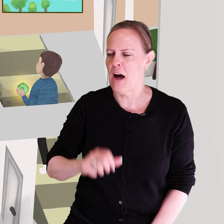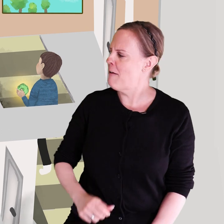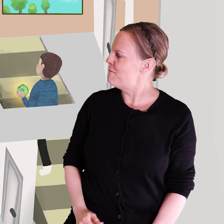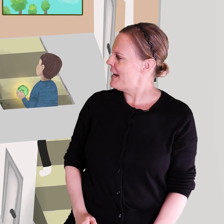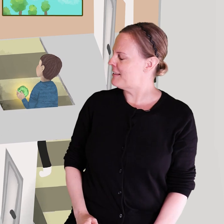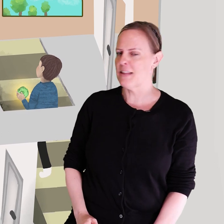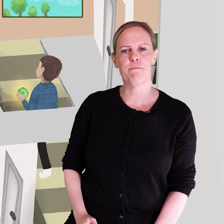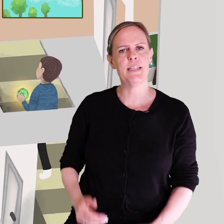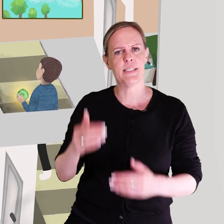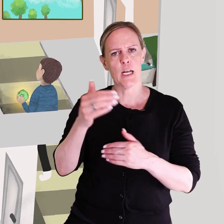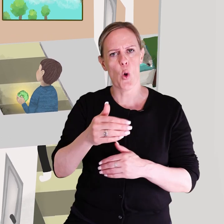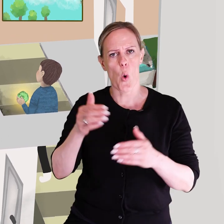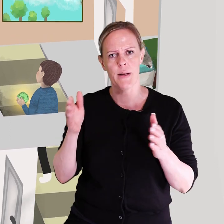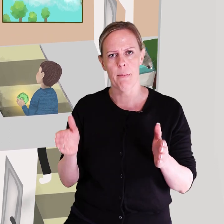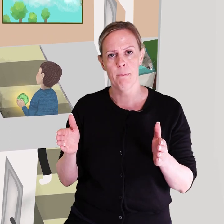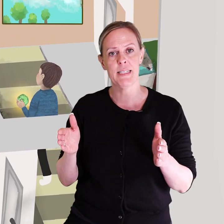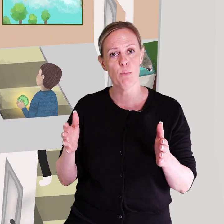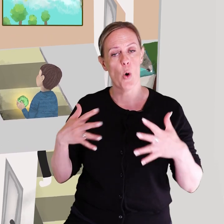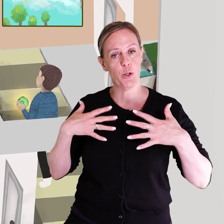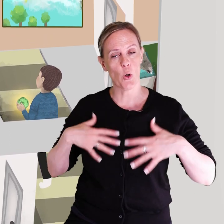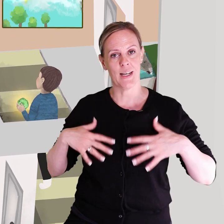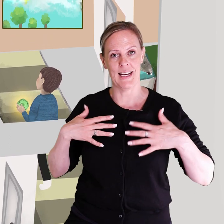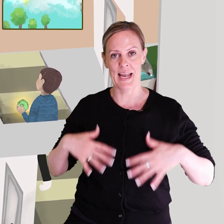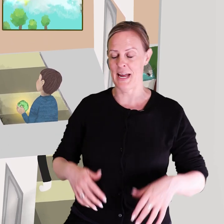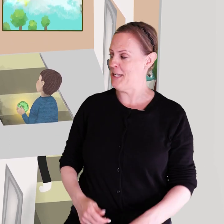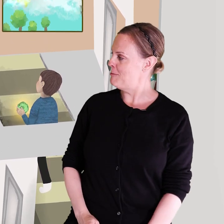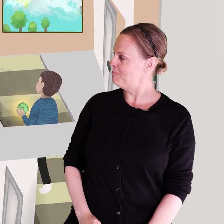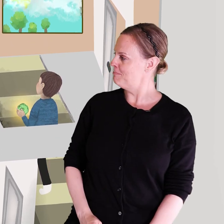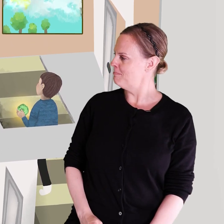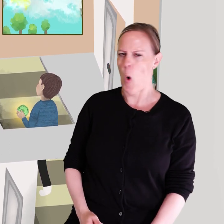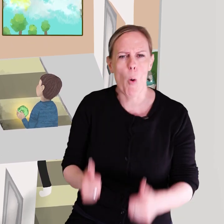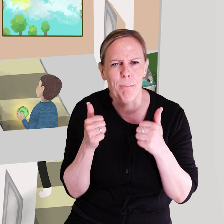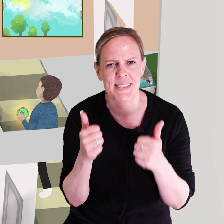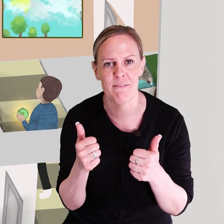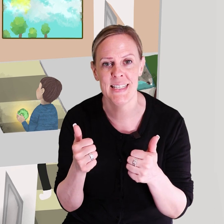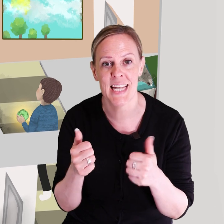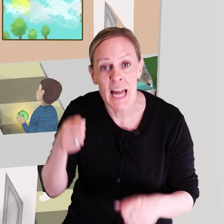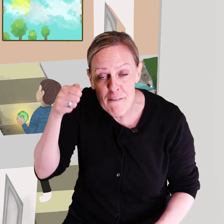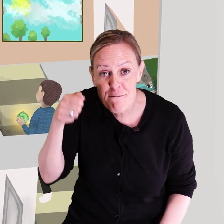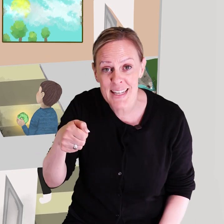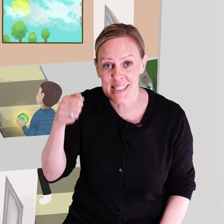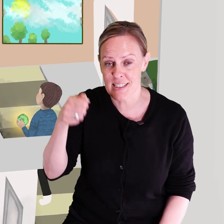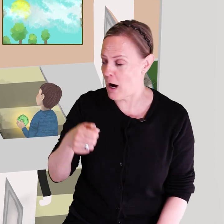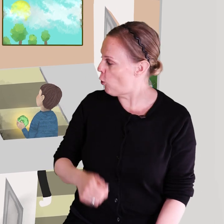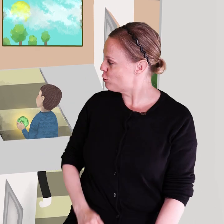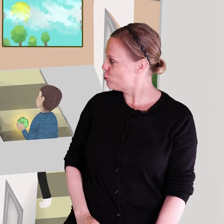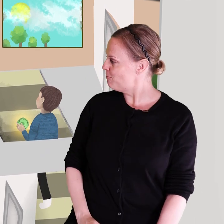han vet att där finns en låda med små dockkläder i. Hoppas där finns en väska också.